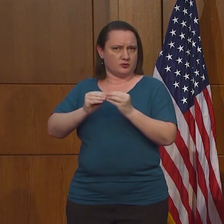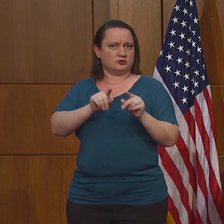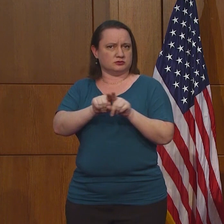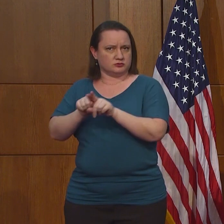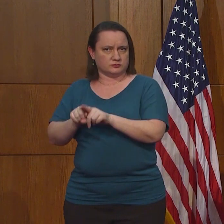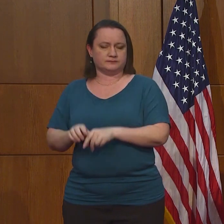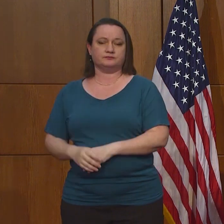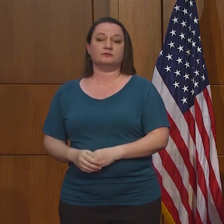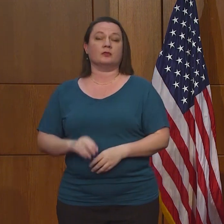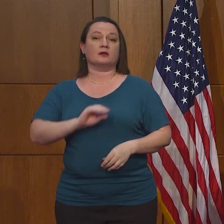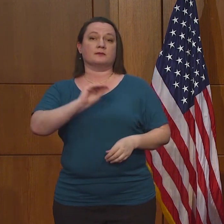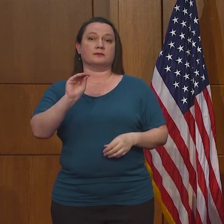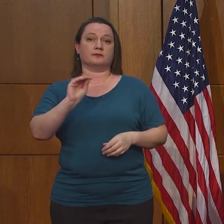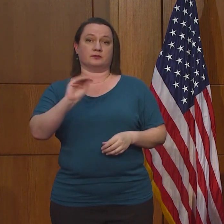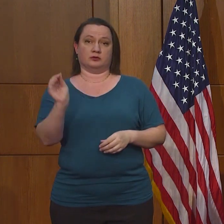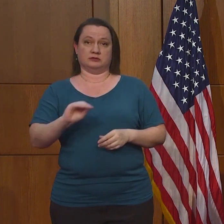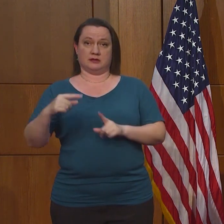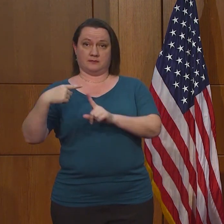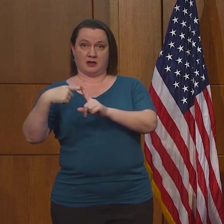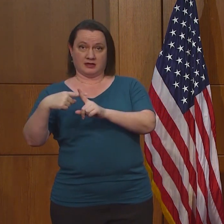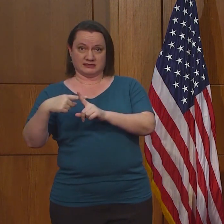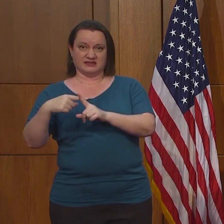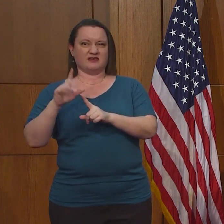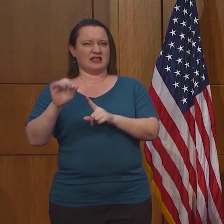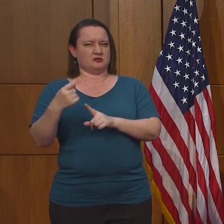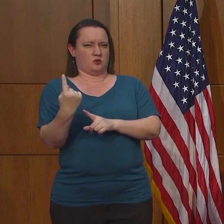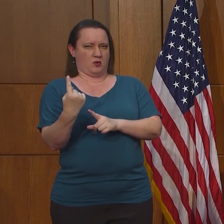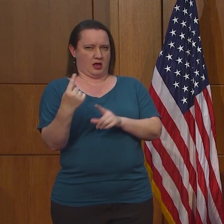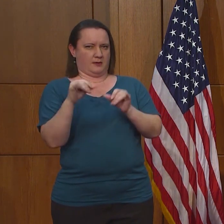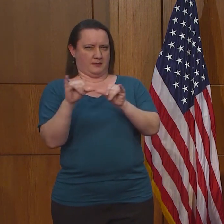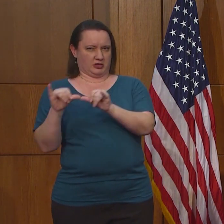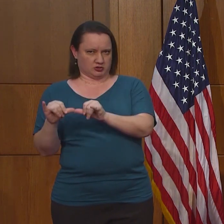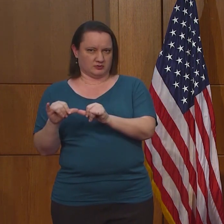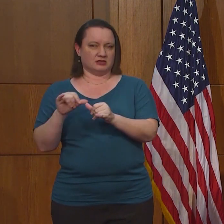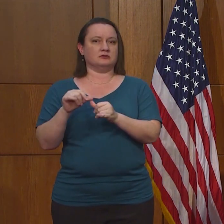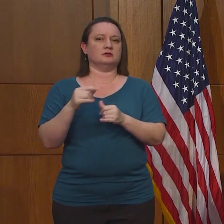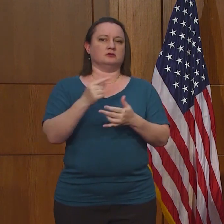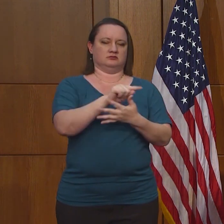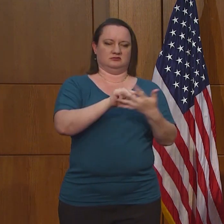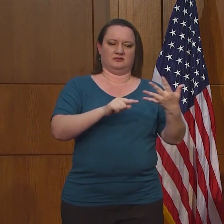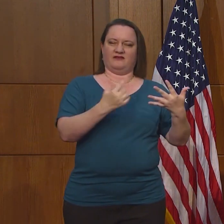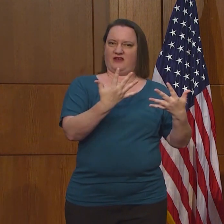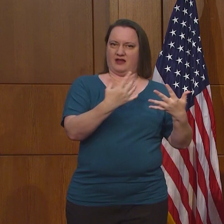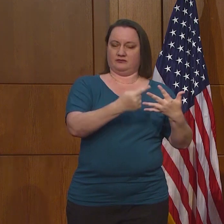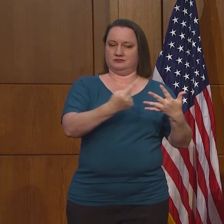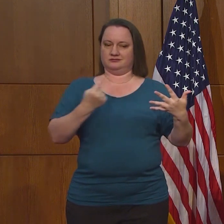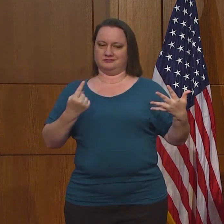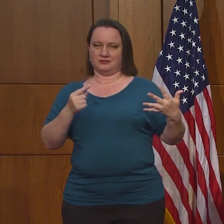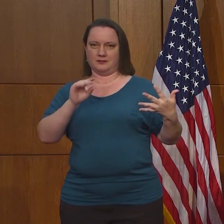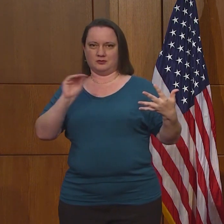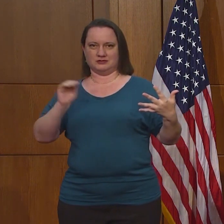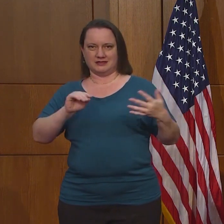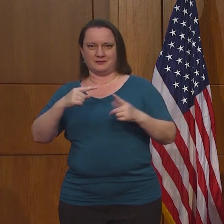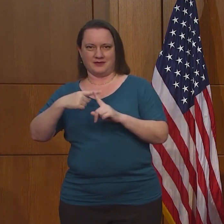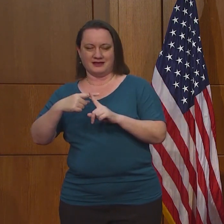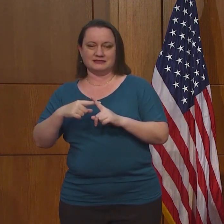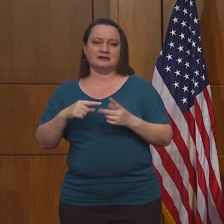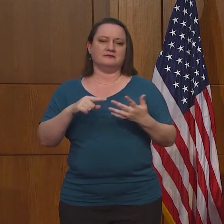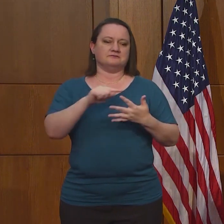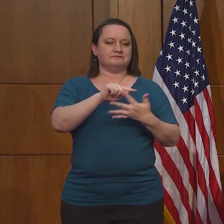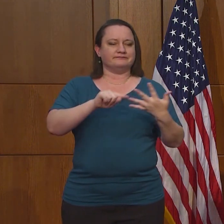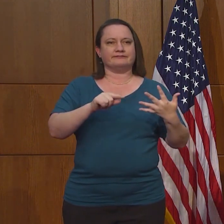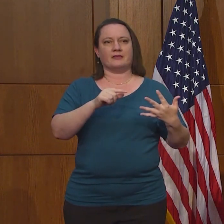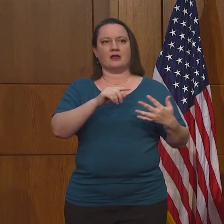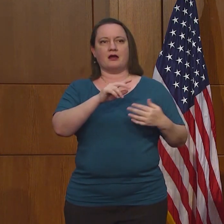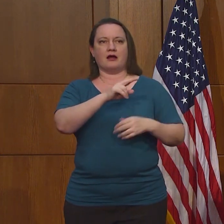Adicionalmente, del porcentaje de pruebas positivas, usamos otro sistema de métricas, que es, por ejemplo,